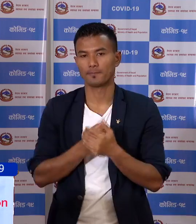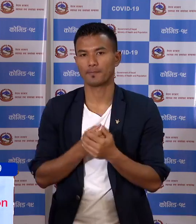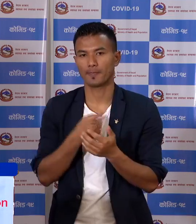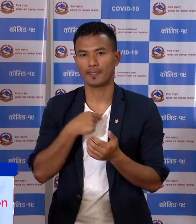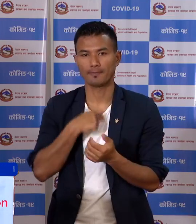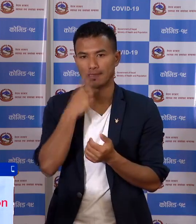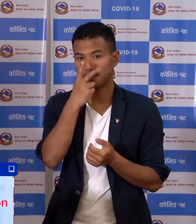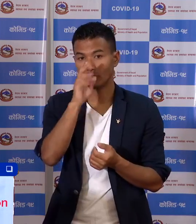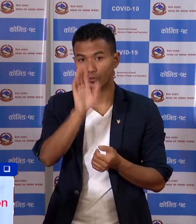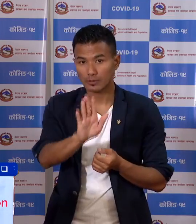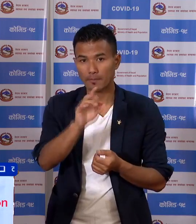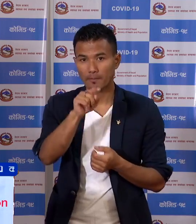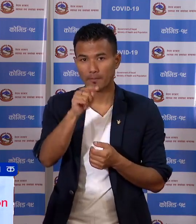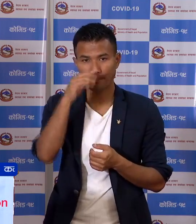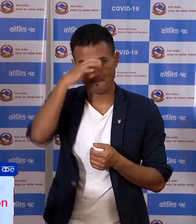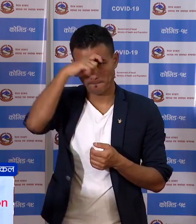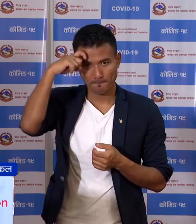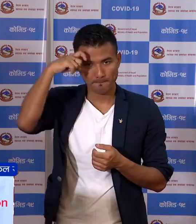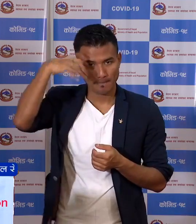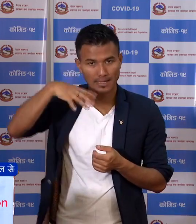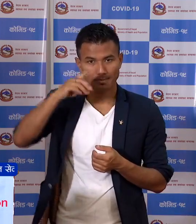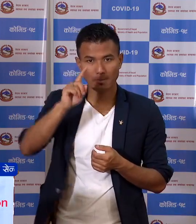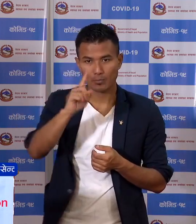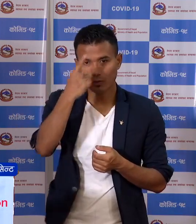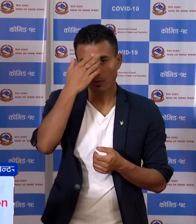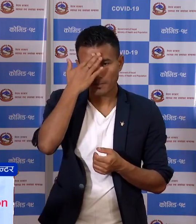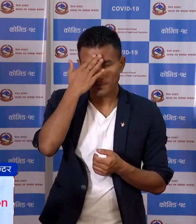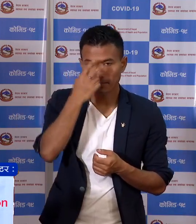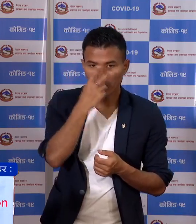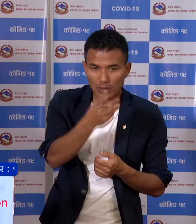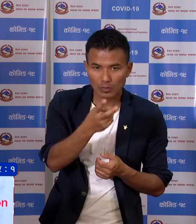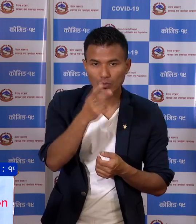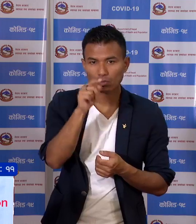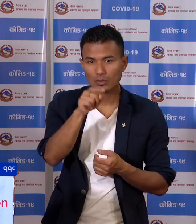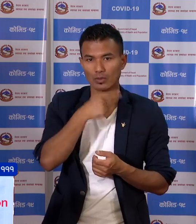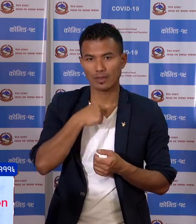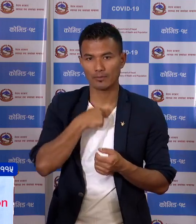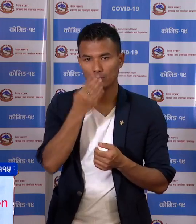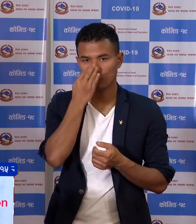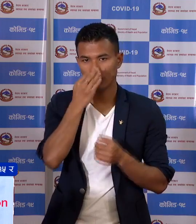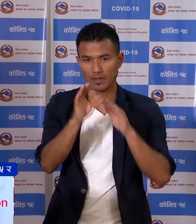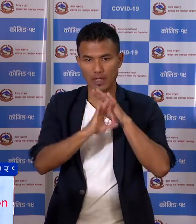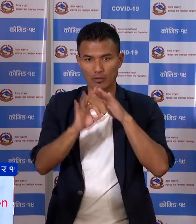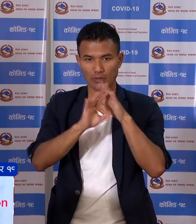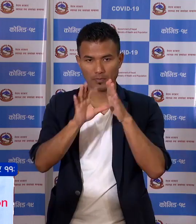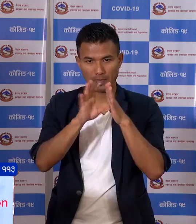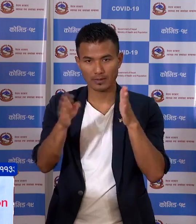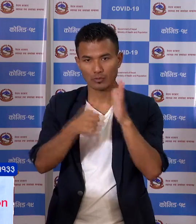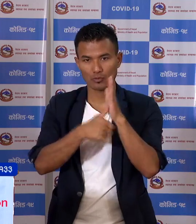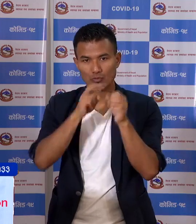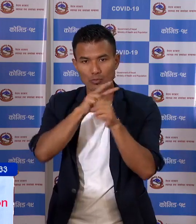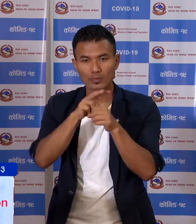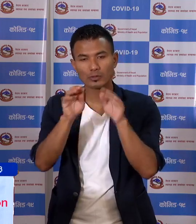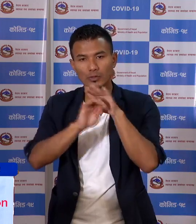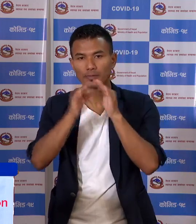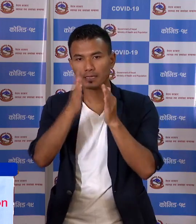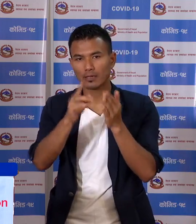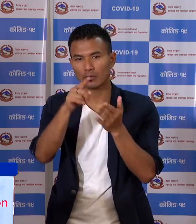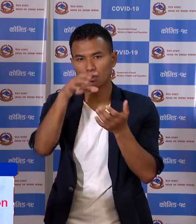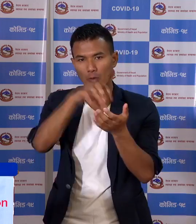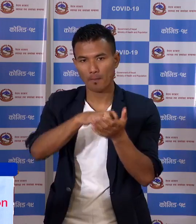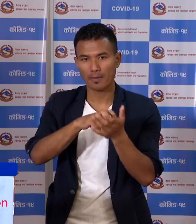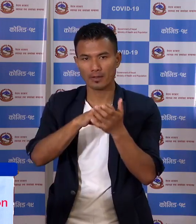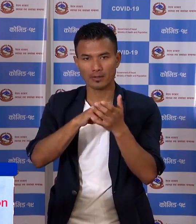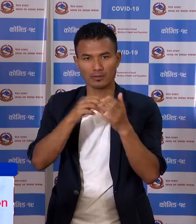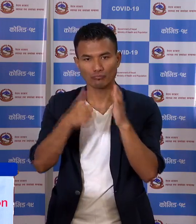अधिले हामी देखिरायाग चाहु जुन बाके मा पहलो संकर्मन देखा परियो त्यों चाहिए हमरे मुस्लिम आयोक को तरफट अन्यमान समीति ले ठावमा